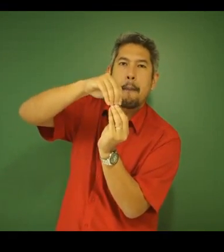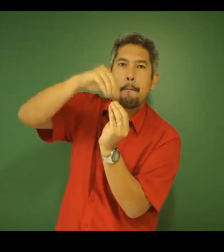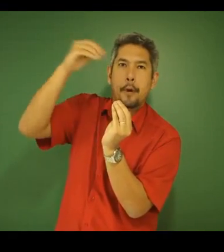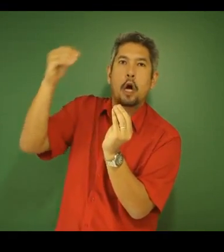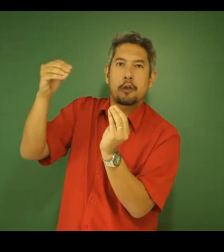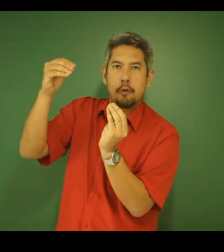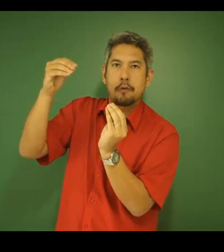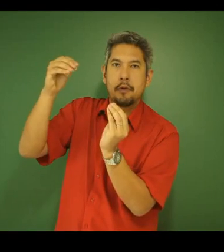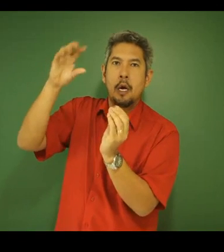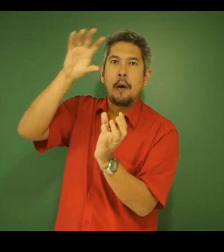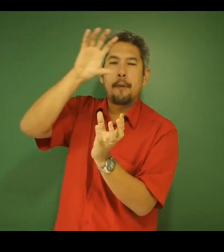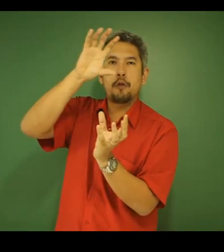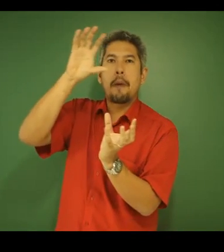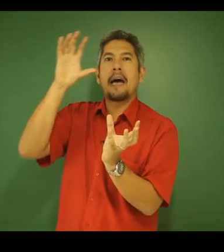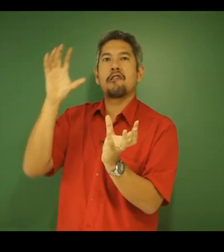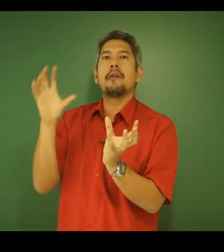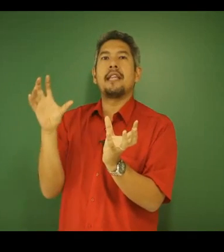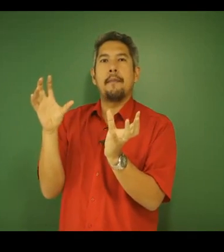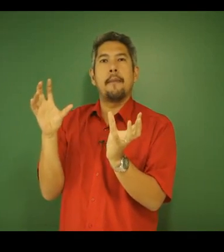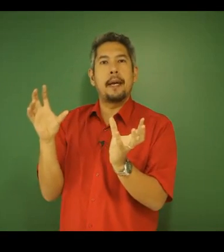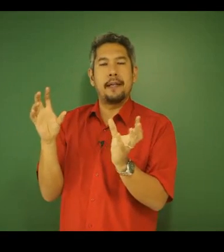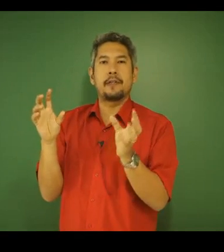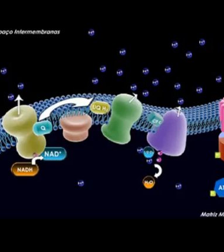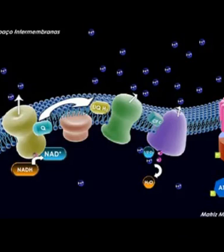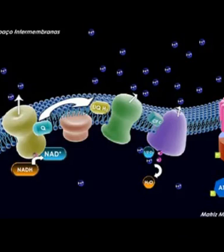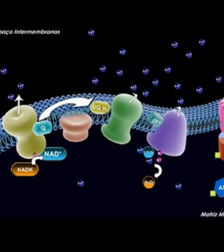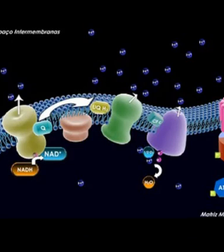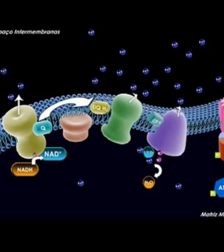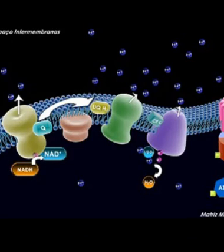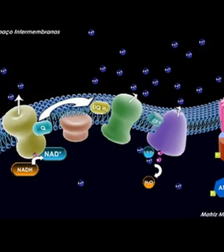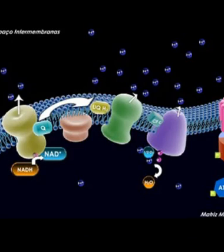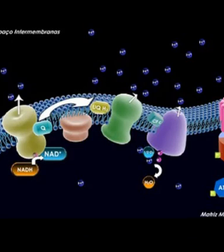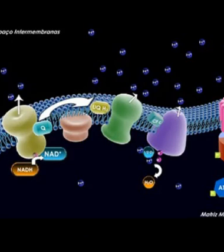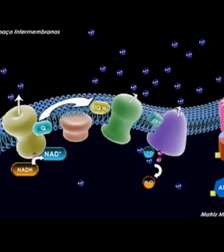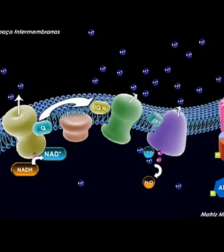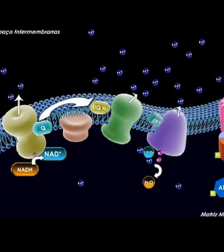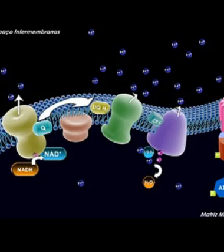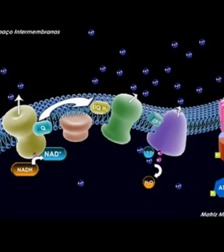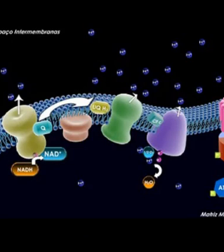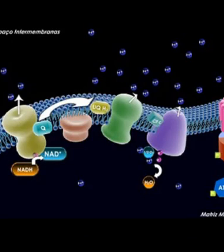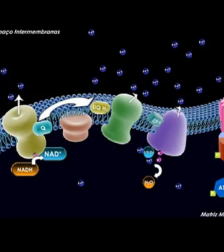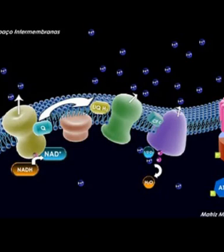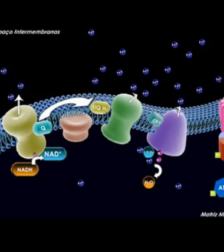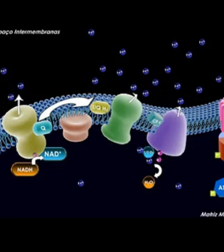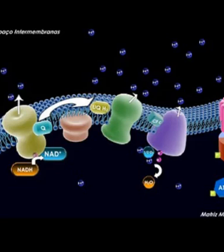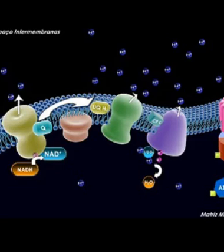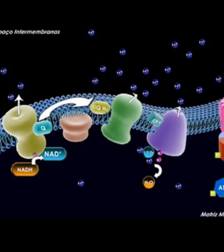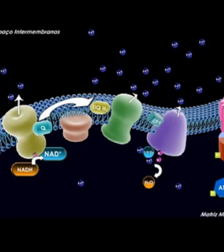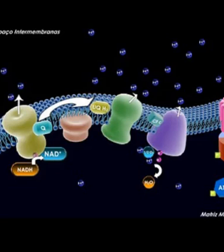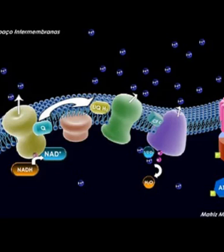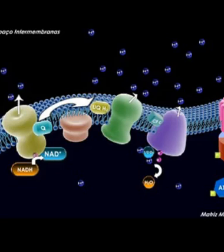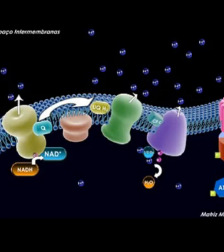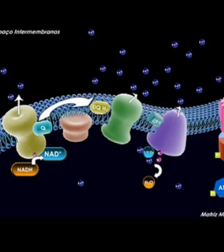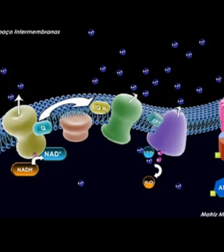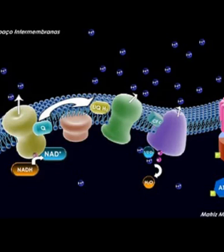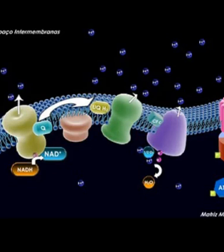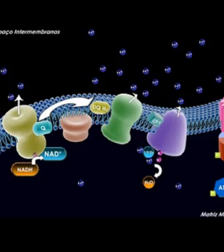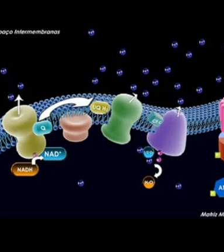prótons para o espaço intermembranas da mitocôndria. Observa na figura. Observa na figura. Esses H+, se